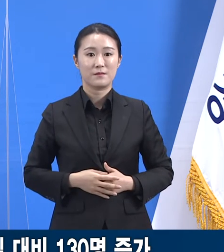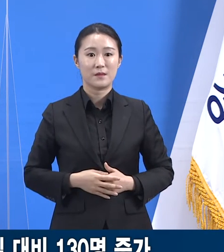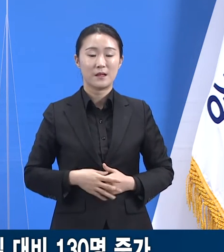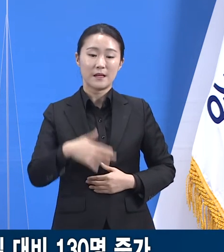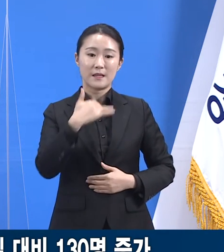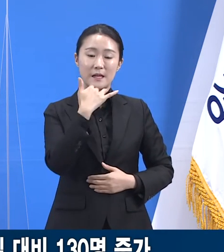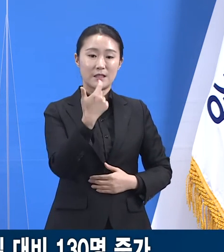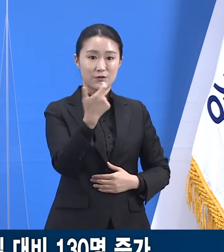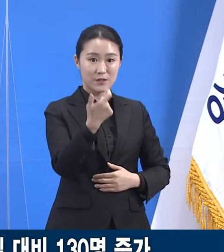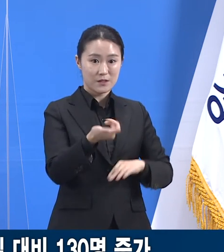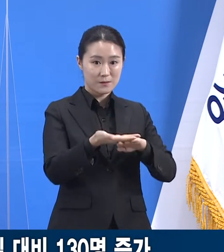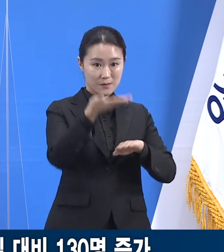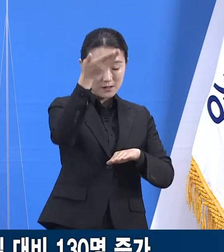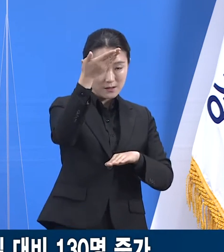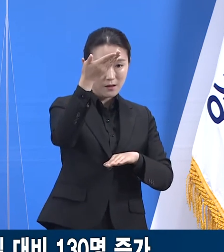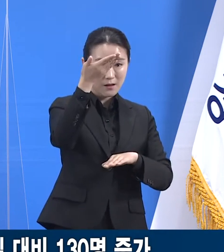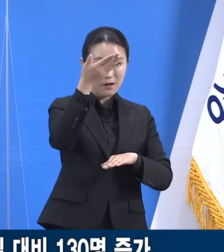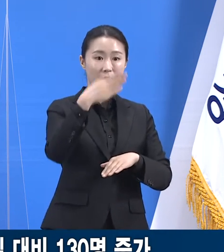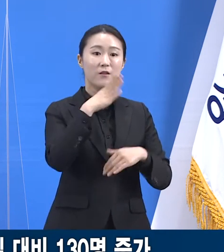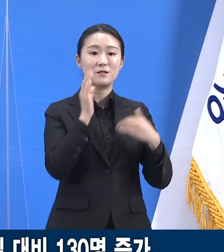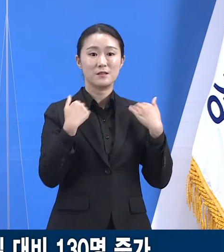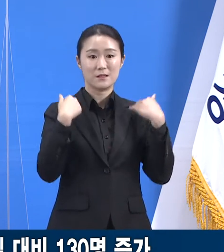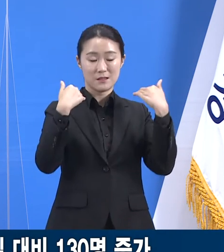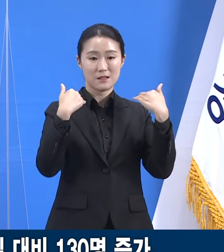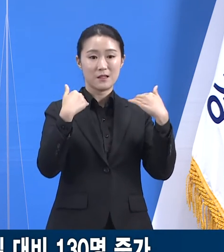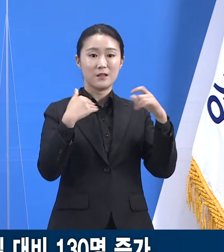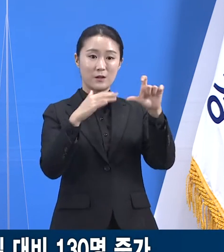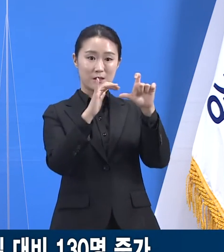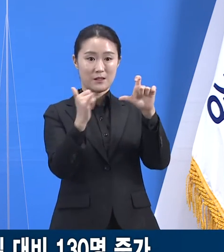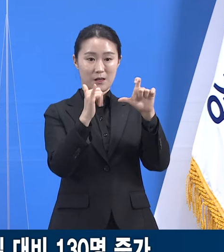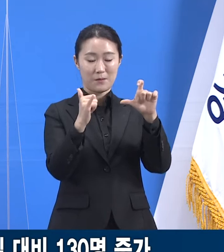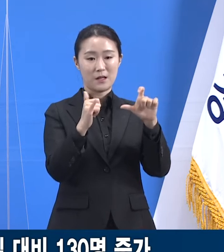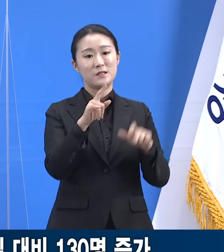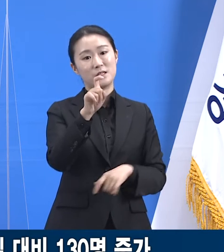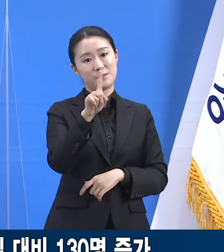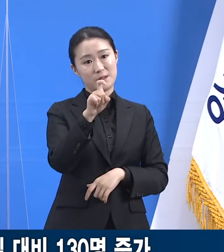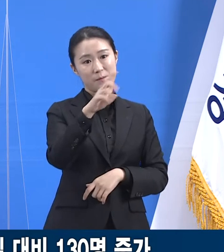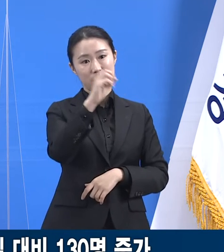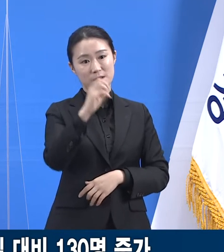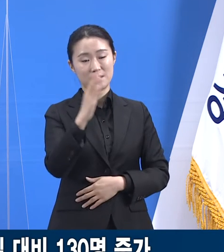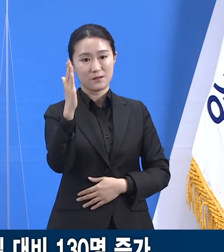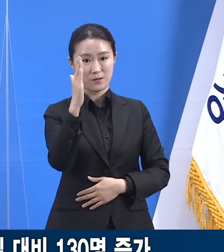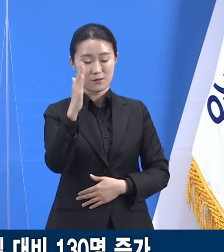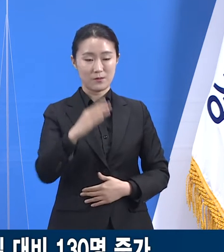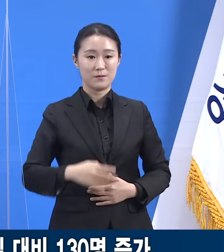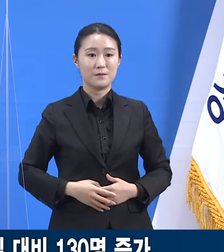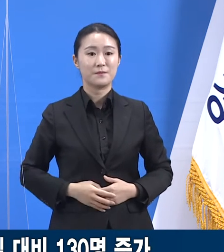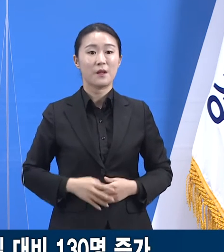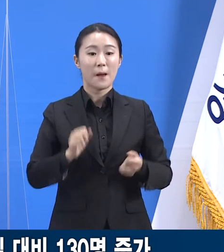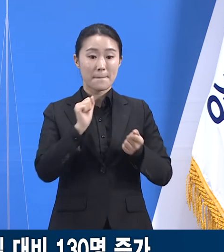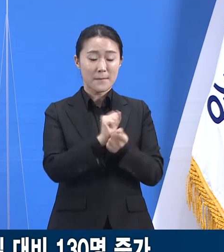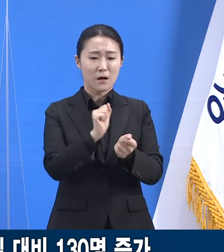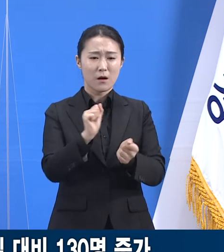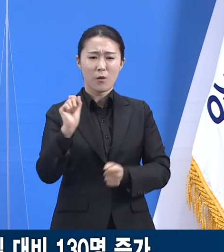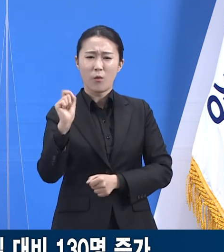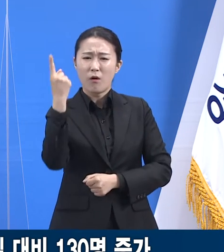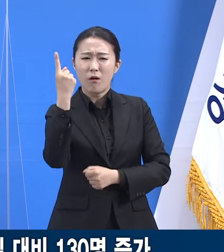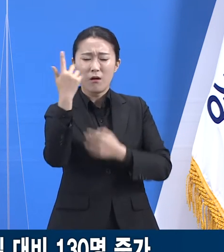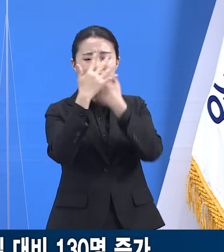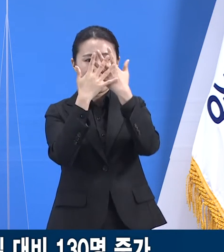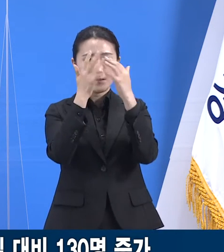고령자는 15명으로 11.5%를 차지합니다. 감염 경로를 알 수 없는 확진자는